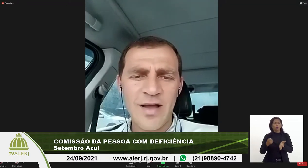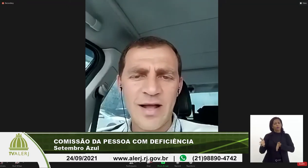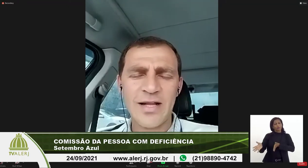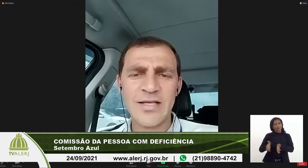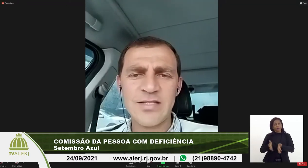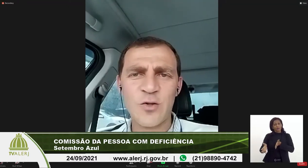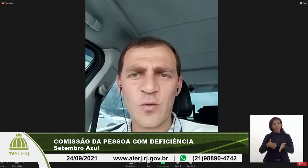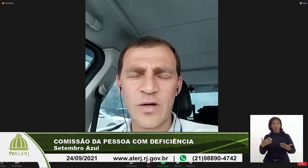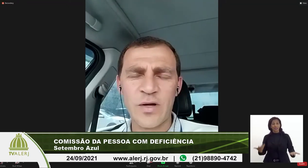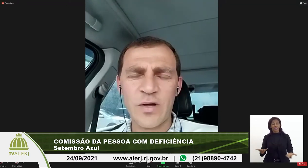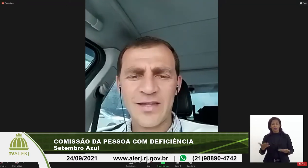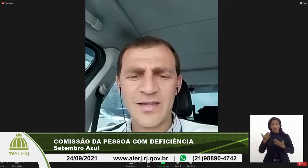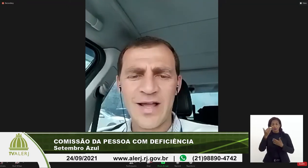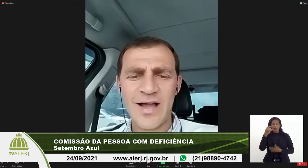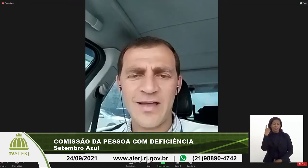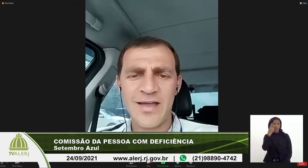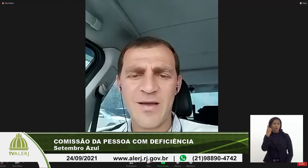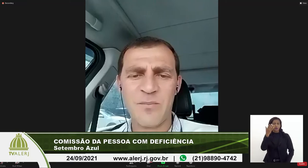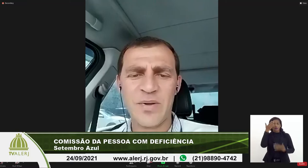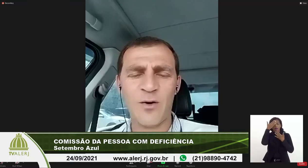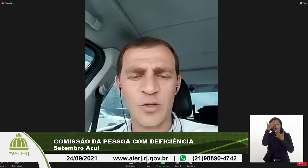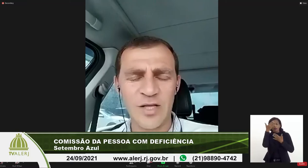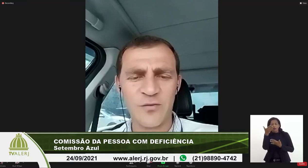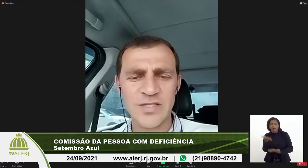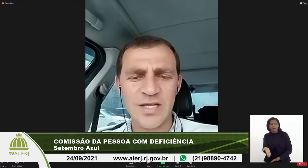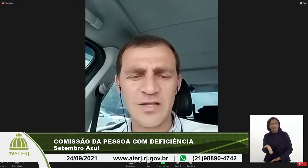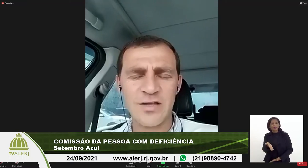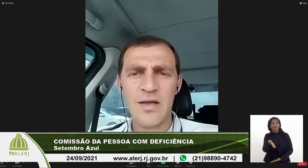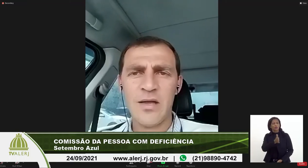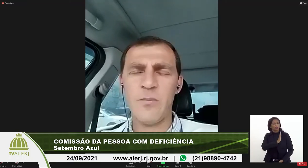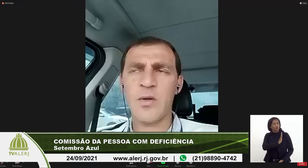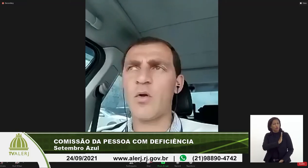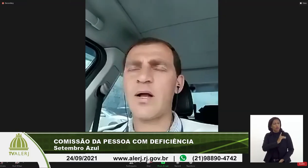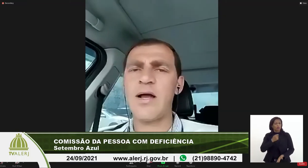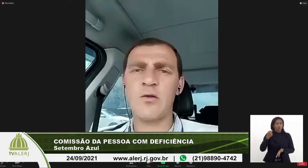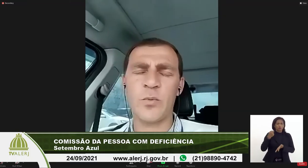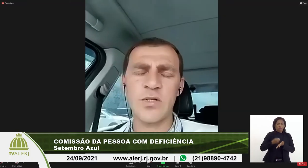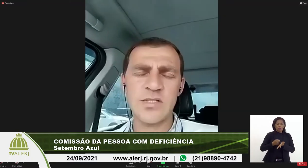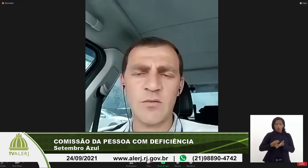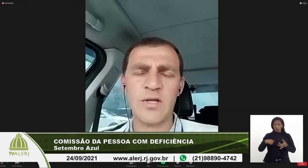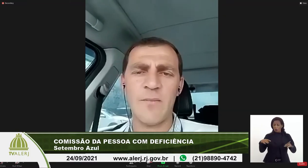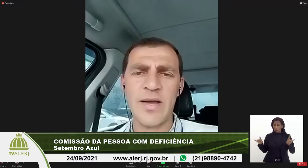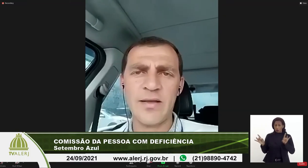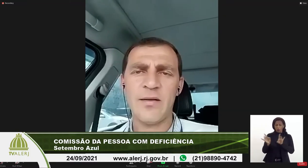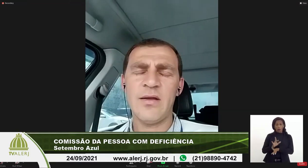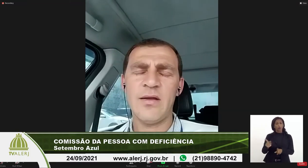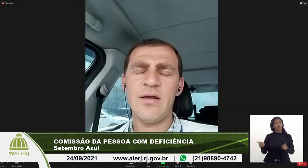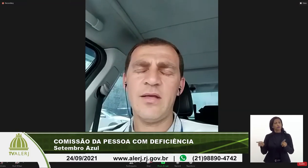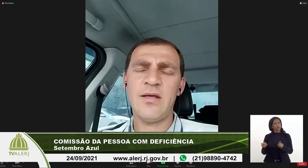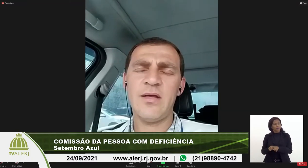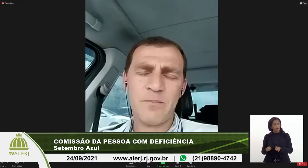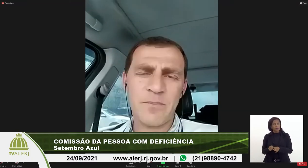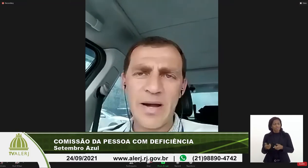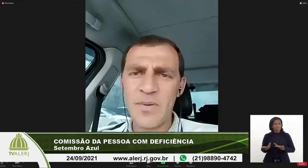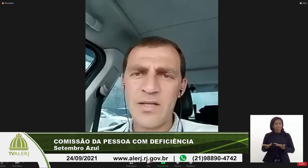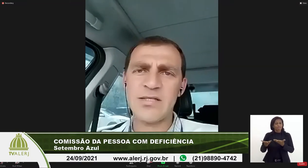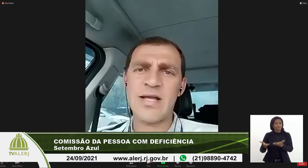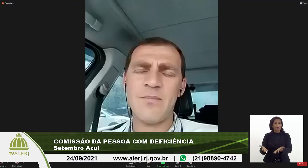agradecer de coração pela luta de vocês e me colocar à disposição também e